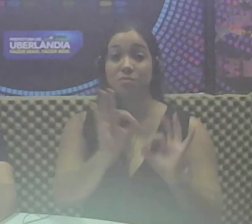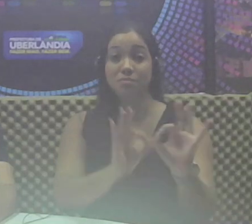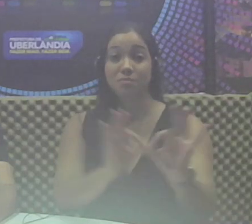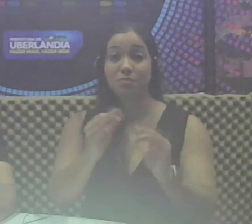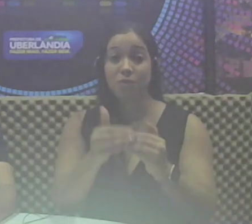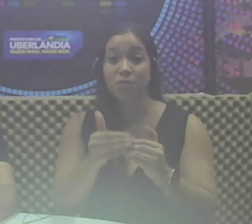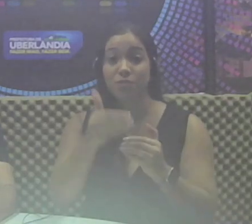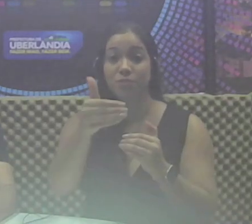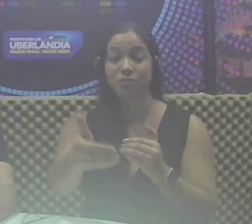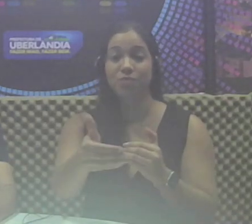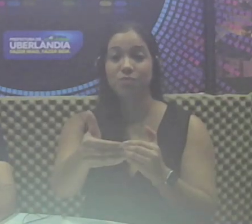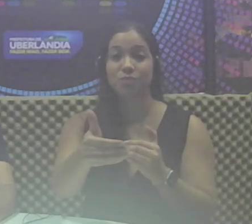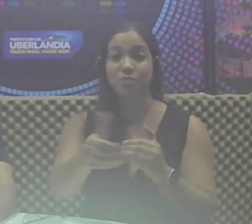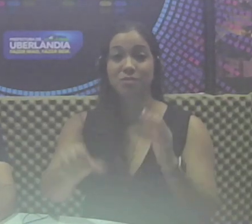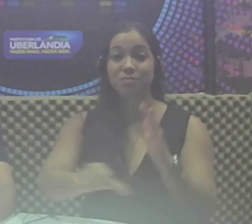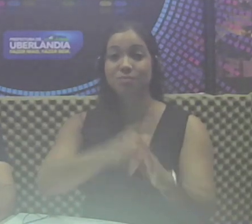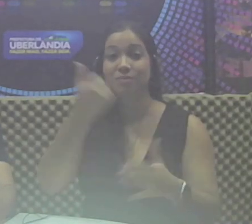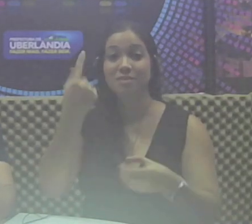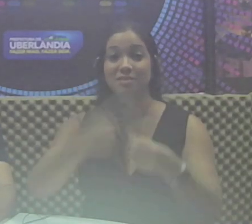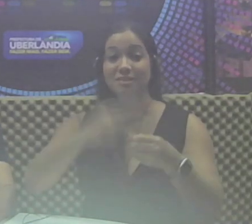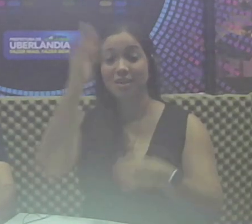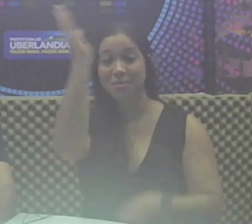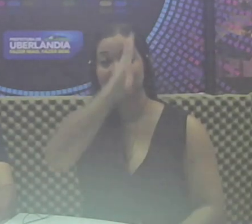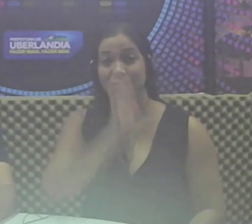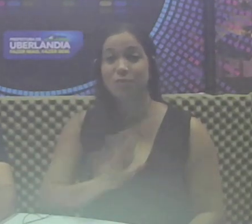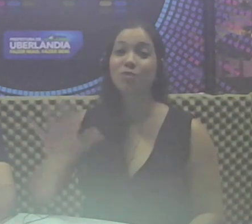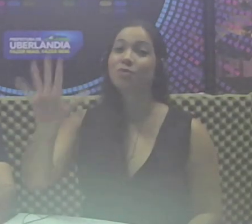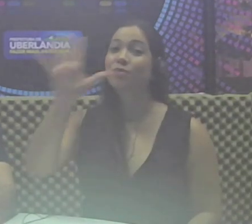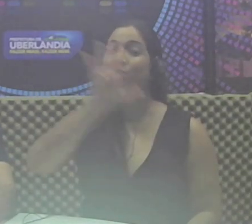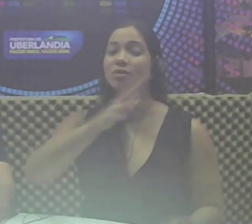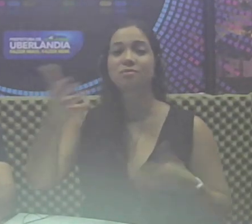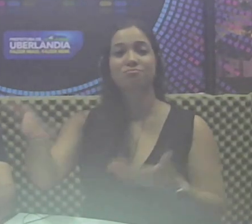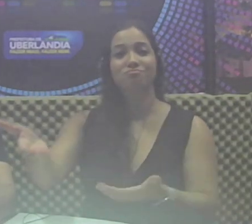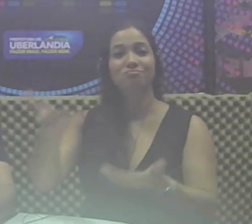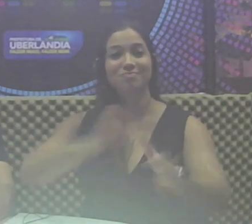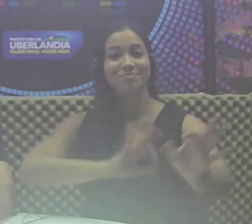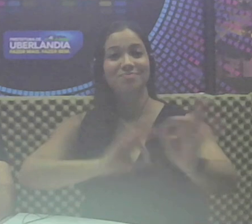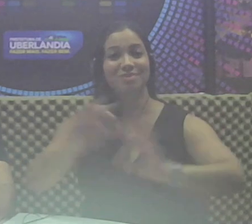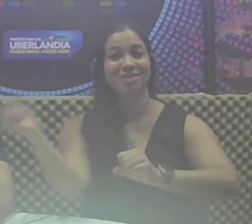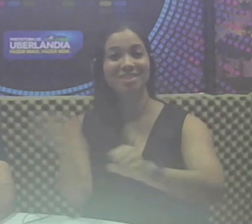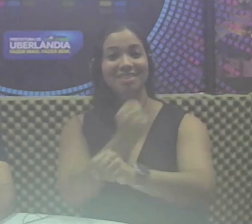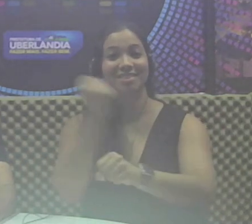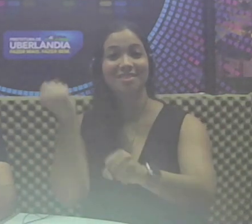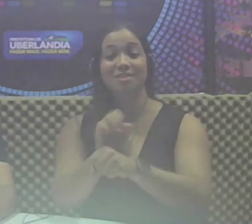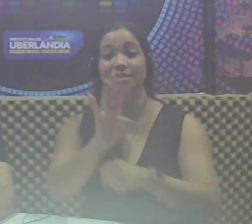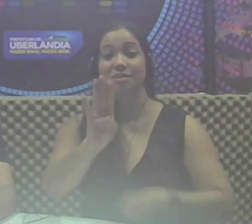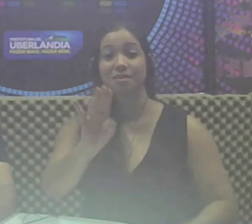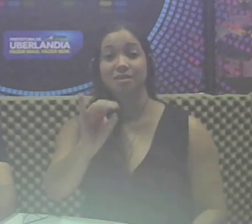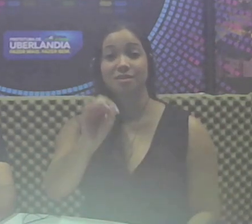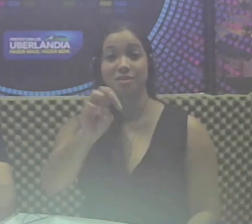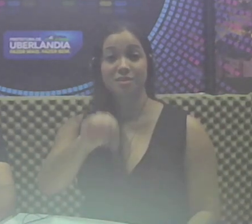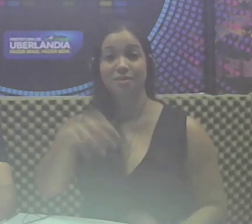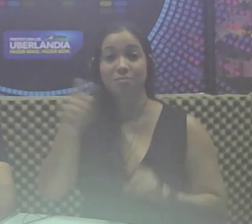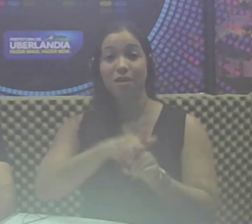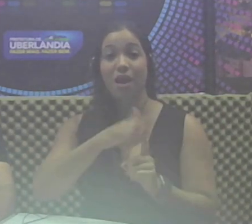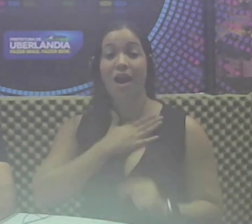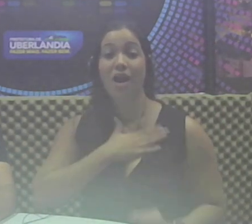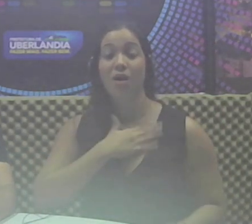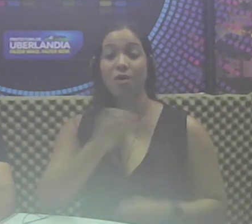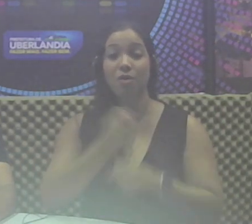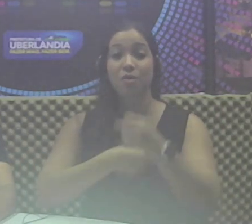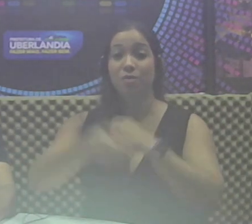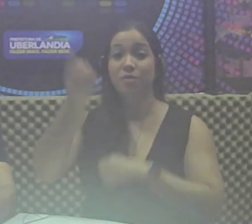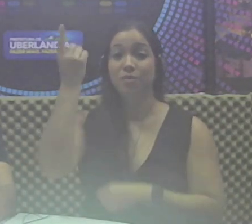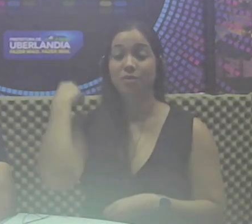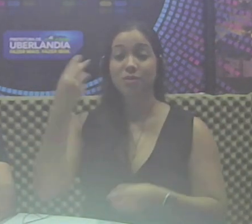breve, estar entre as primeiras cidades do país a receber projetos de obras em BIM. Em agosto do ano passado, o